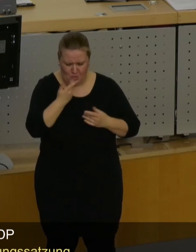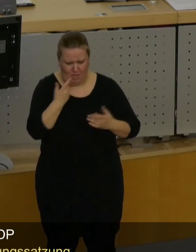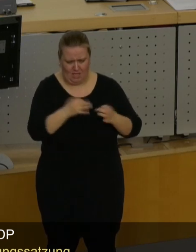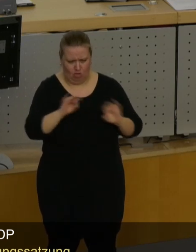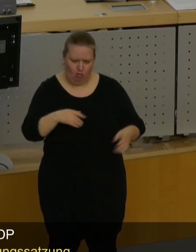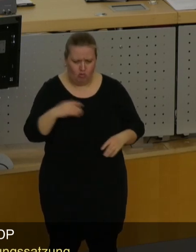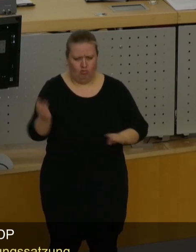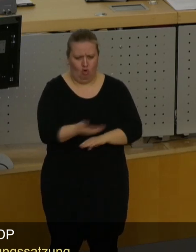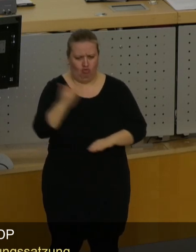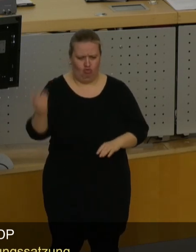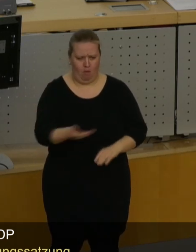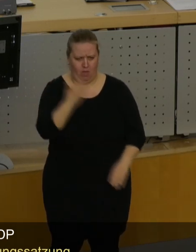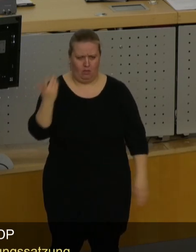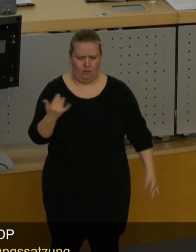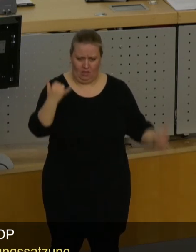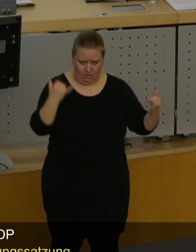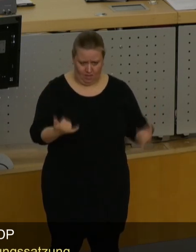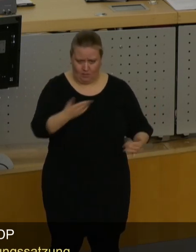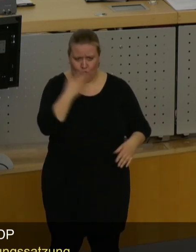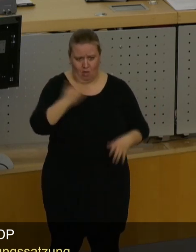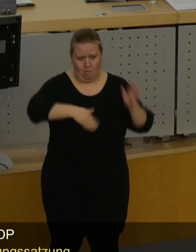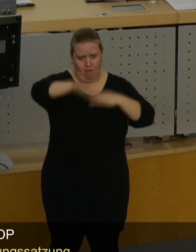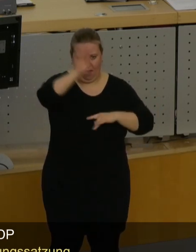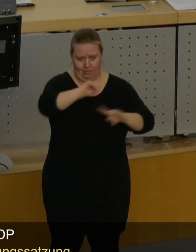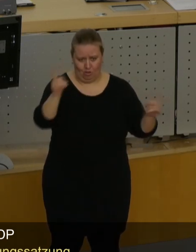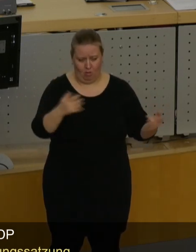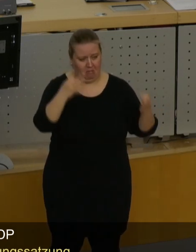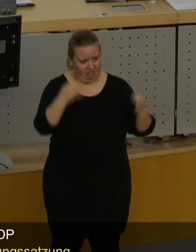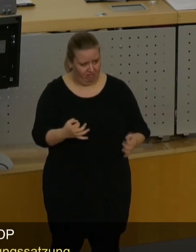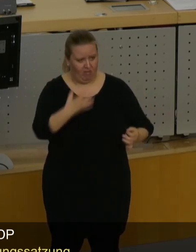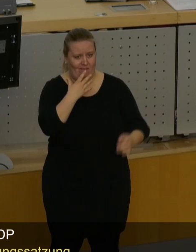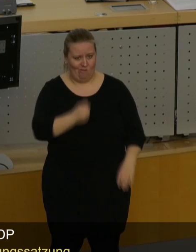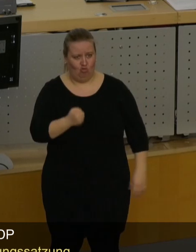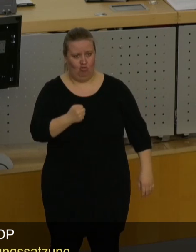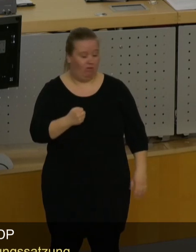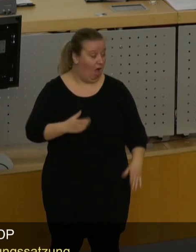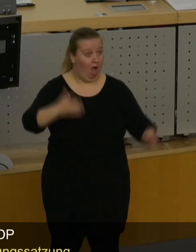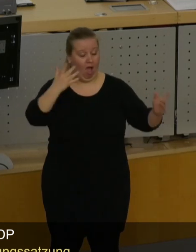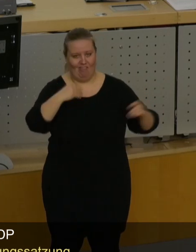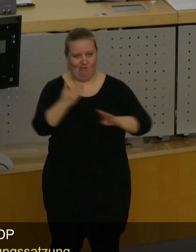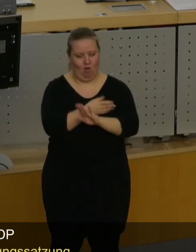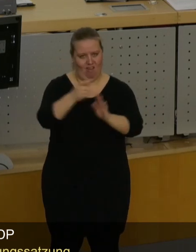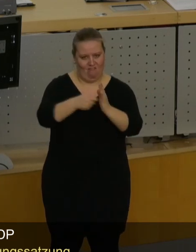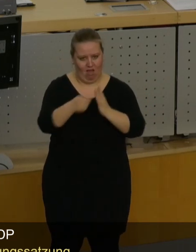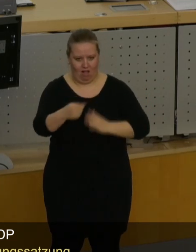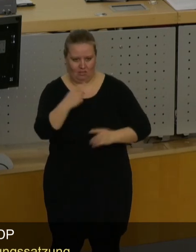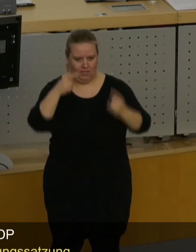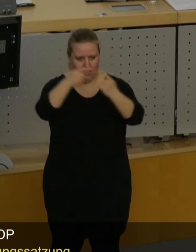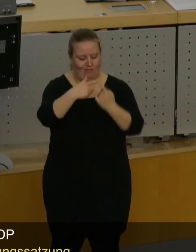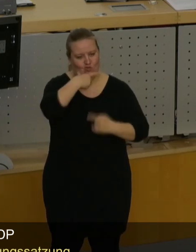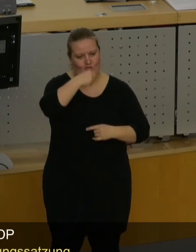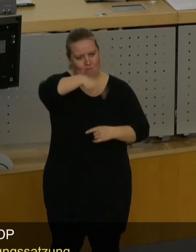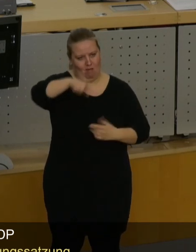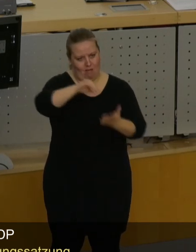einfach durchgestimmt. Jetzt haben Sie keine Mehrheiten mehr und auf einmal wird groß vor der Wahl auf einmal von